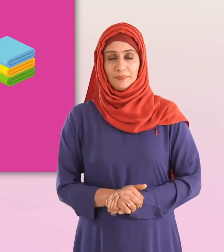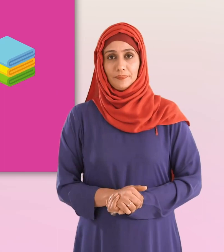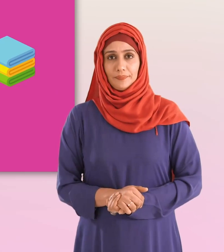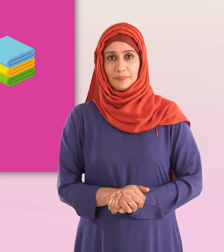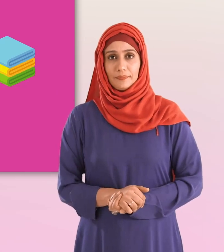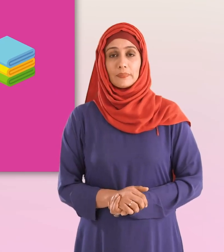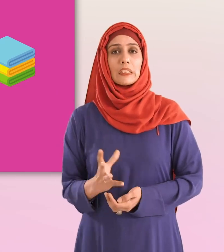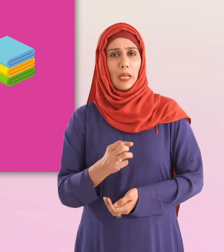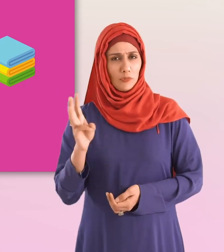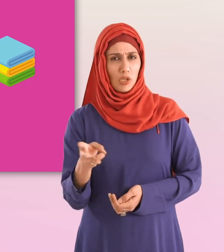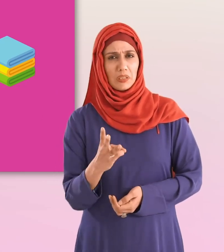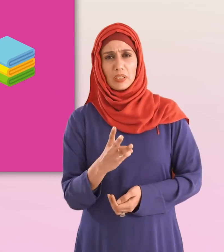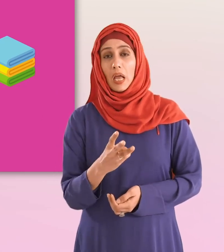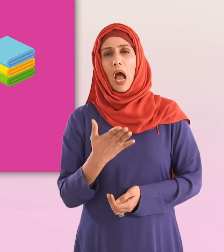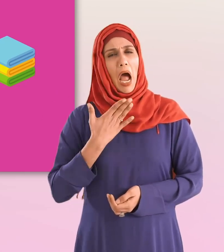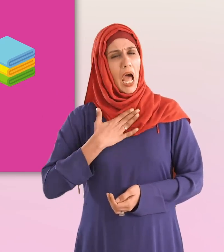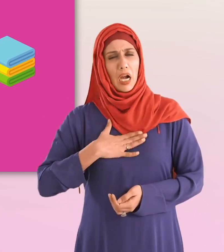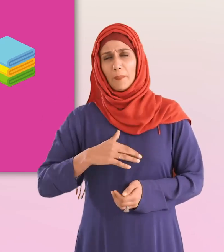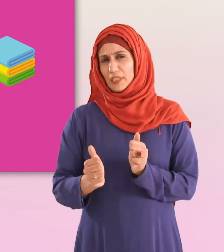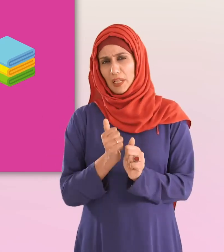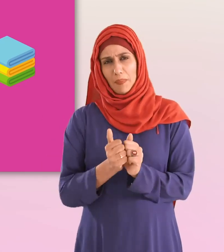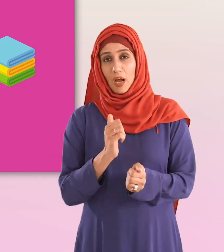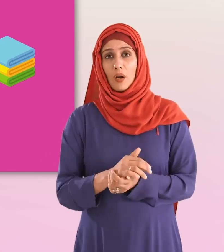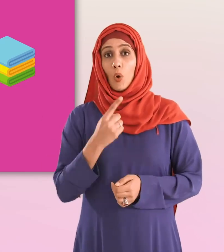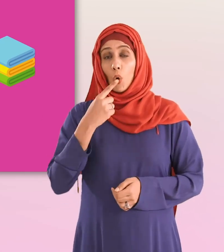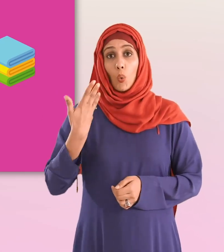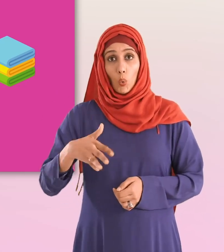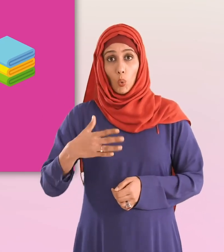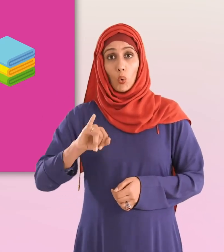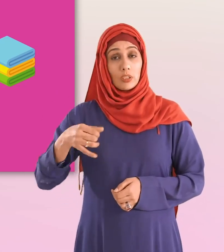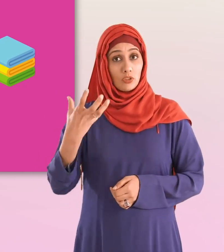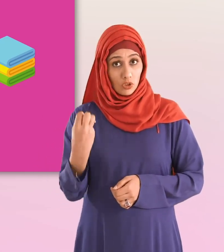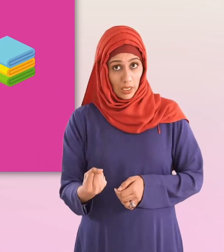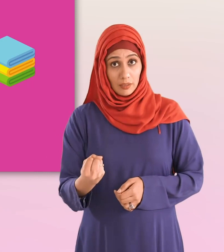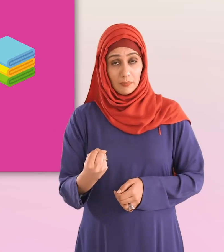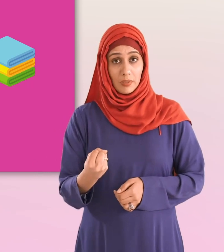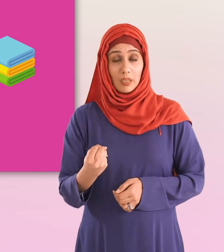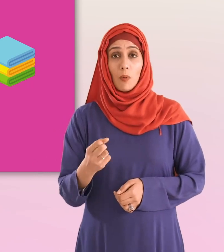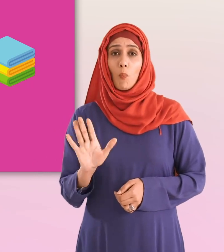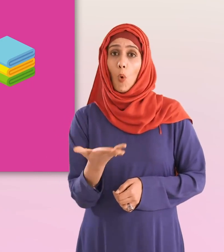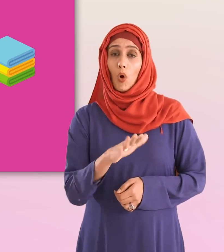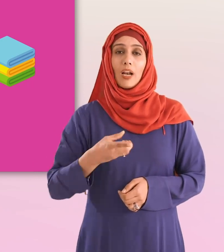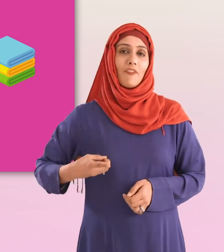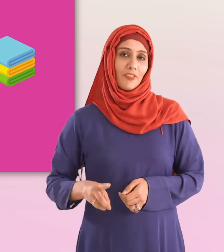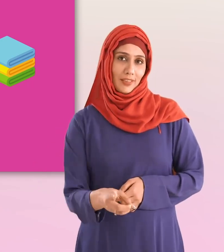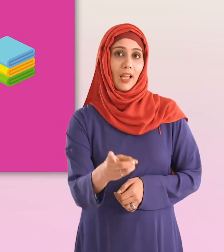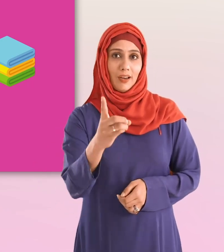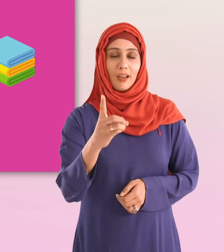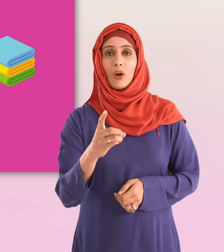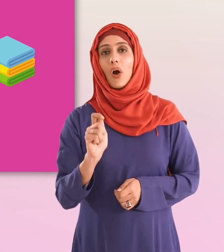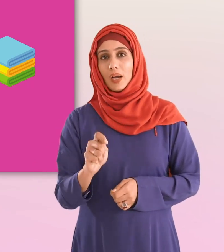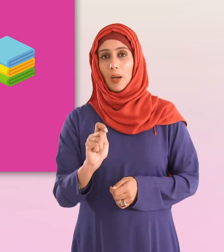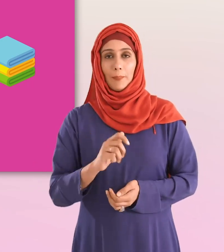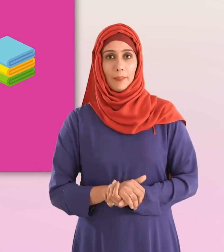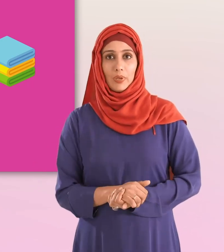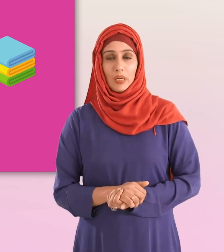یہ چیزیں آرام سے پہنی جا سکتی ہیں اور خون کو جذب کرنے میں مختلف طریقوں سے کام کرتی